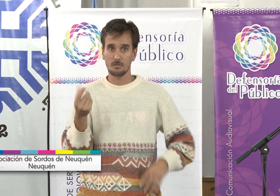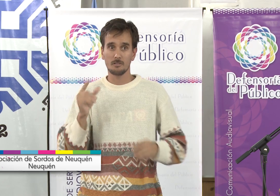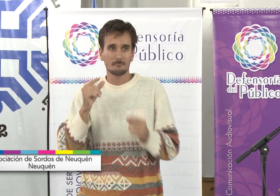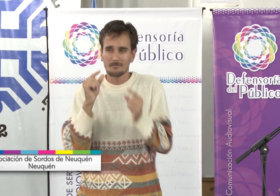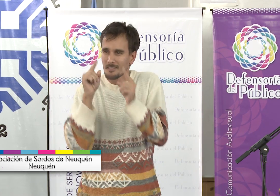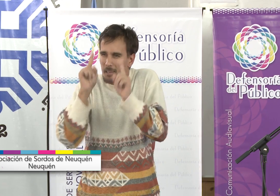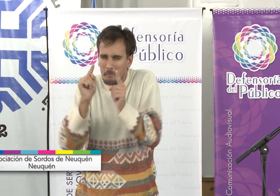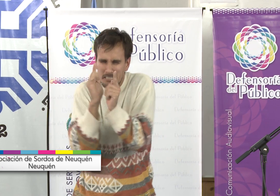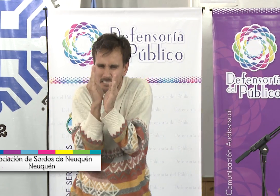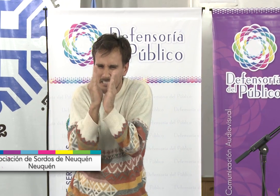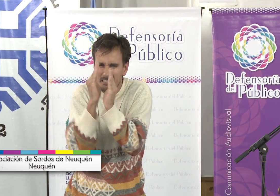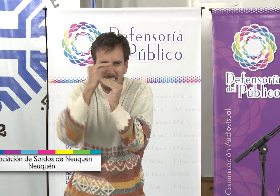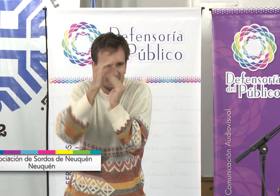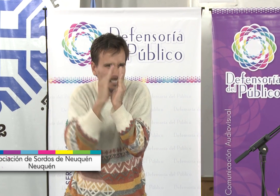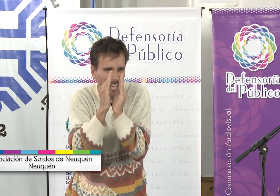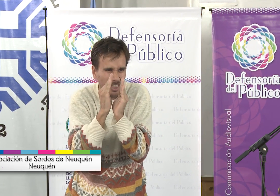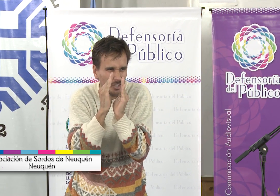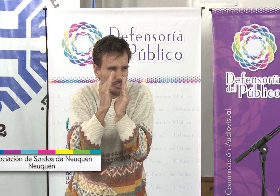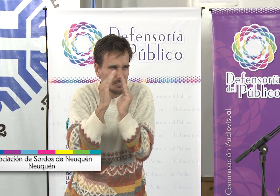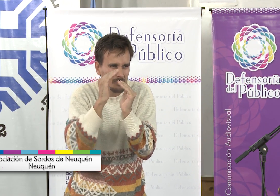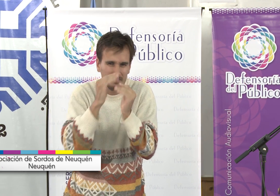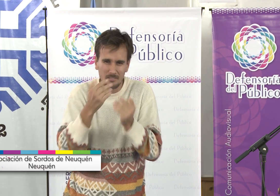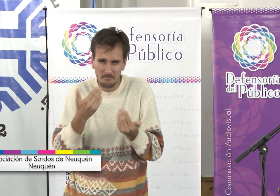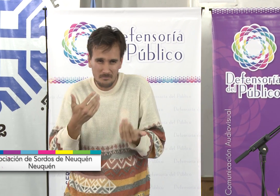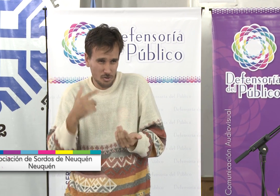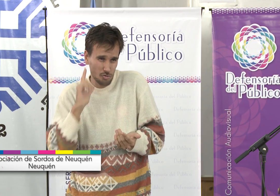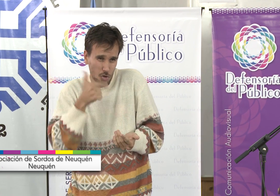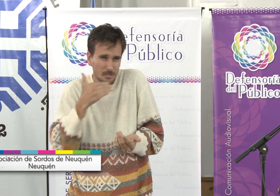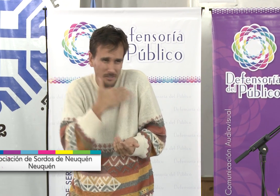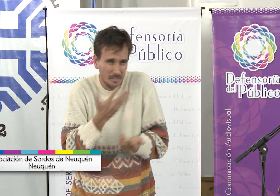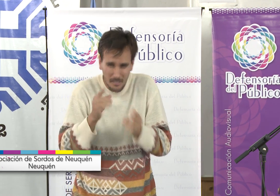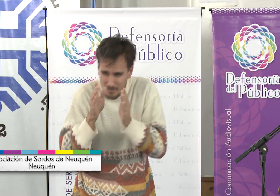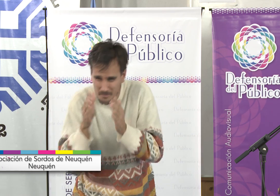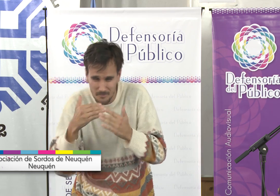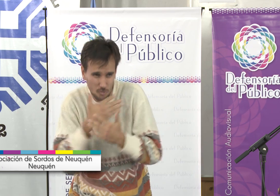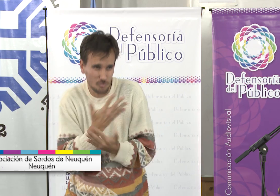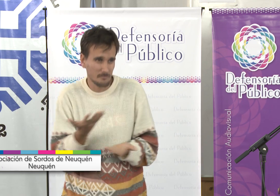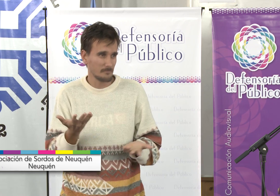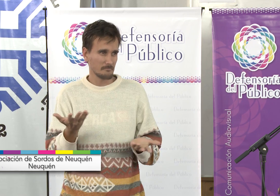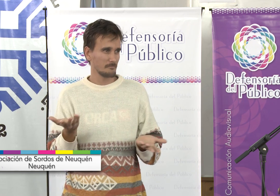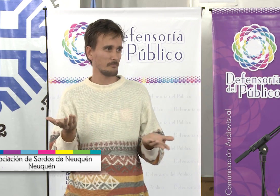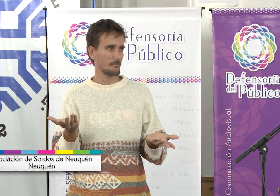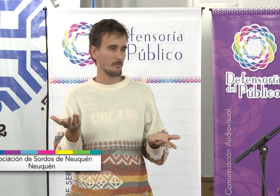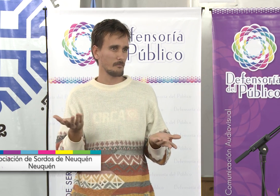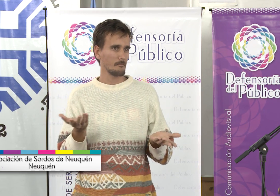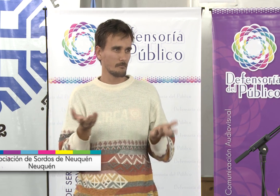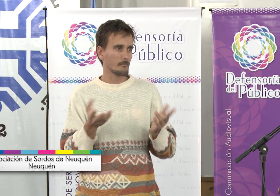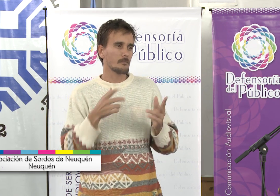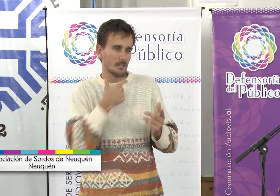¿Dónde están los intérpretes? Además, ese wipe es muy chiquito. Es muy difícil para los sordos entender lo que se dice